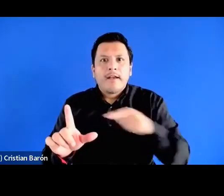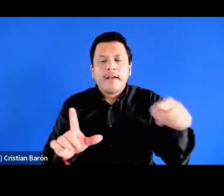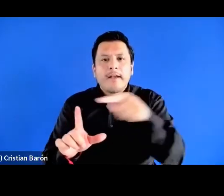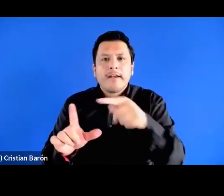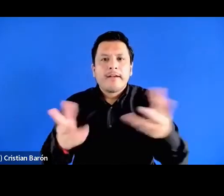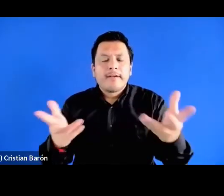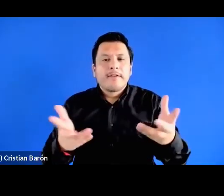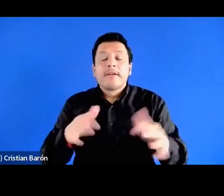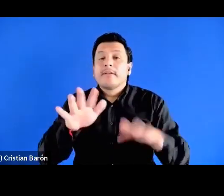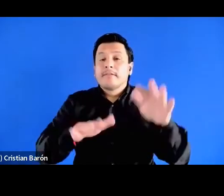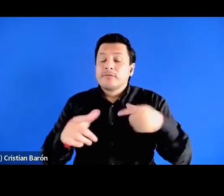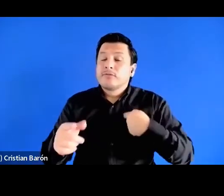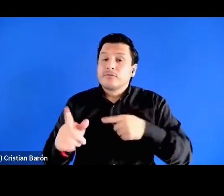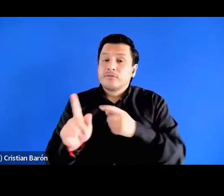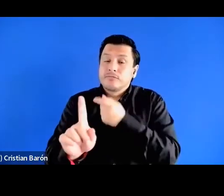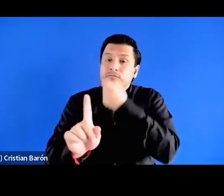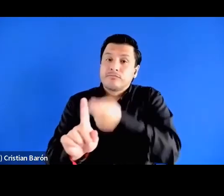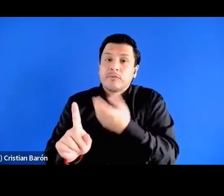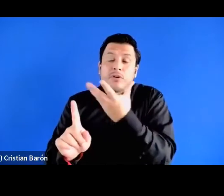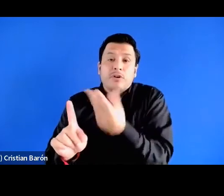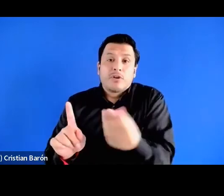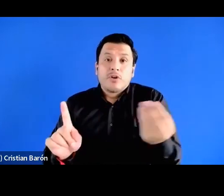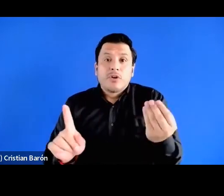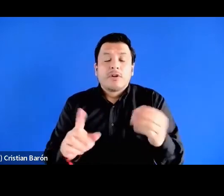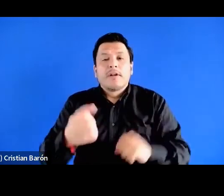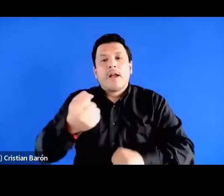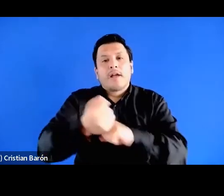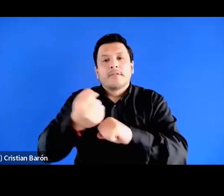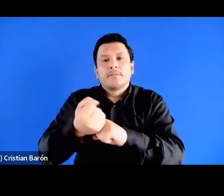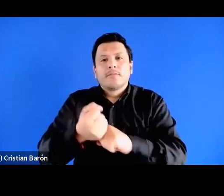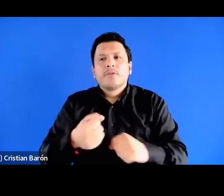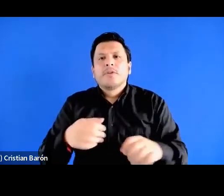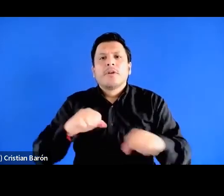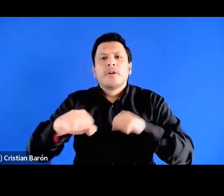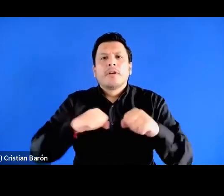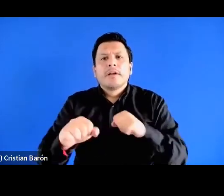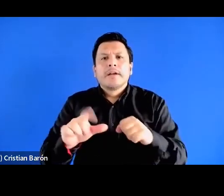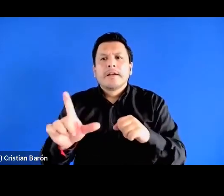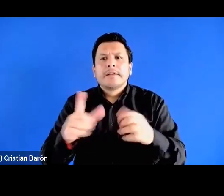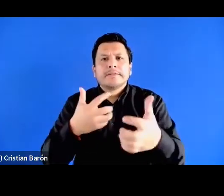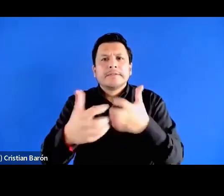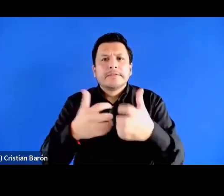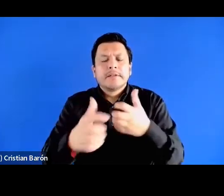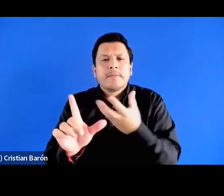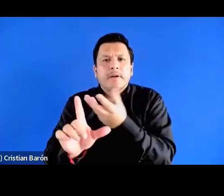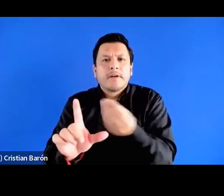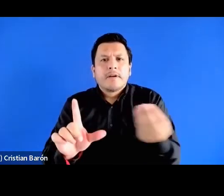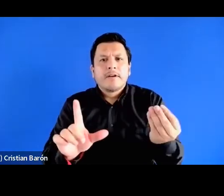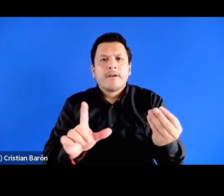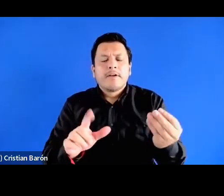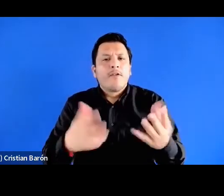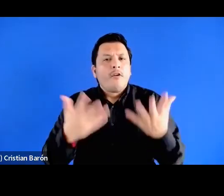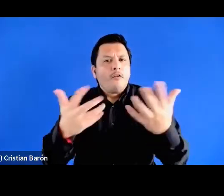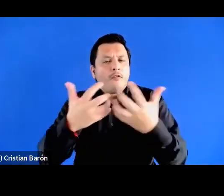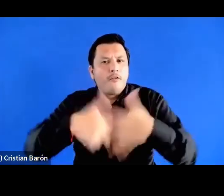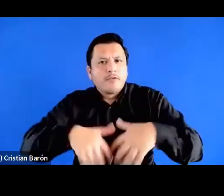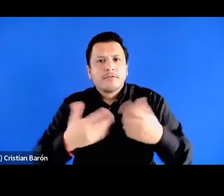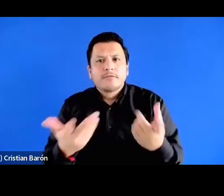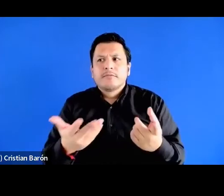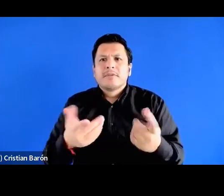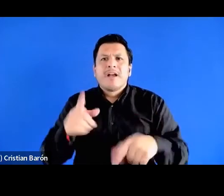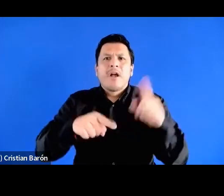uno de nuestros roles es el de ayudar a que el sistema de clase funcione bien, que no tenga muchas